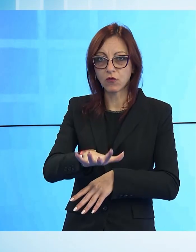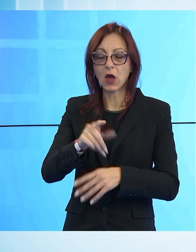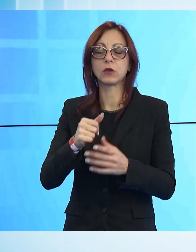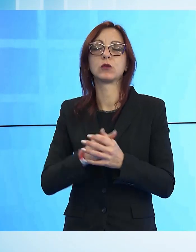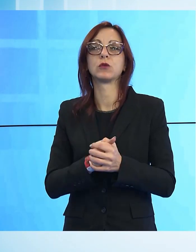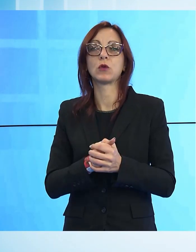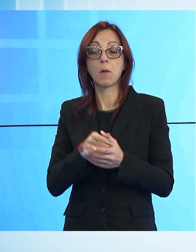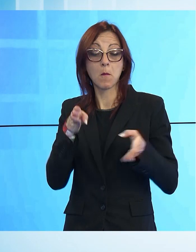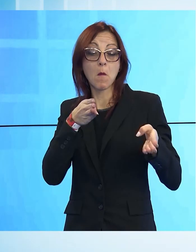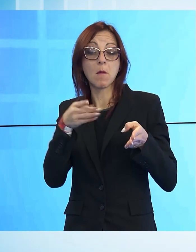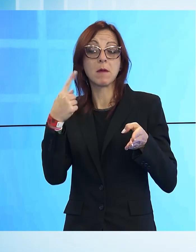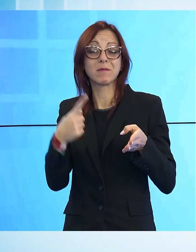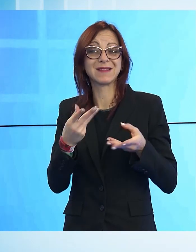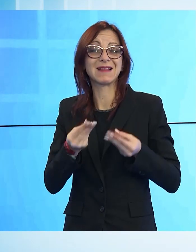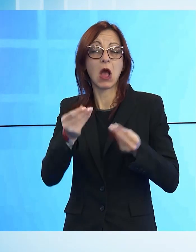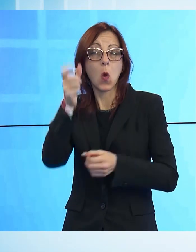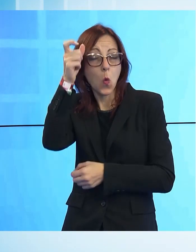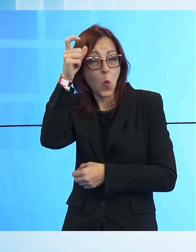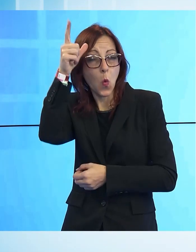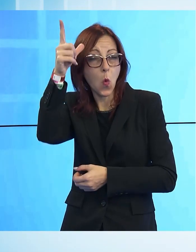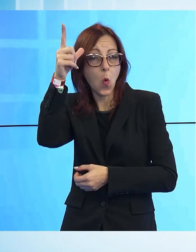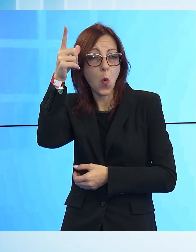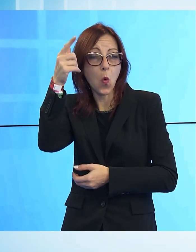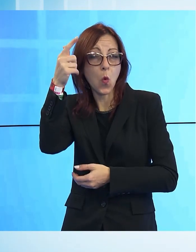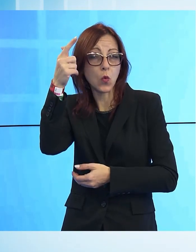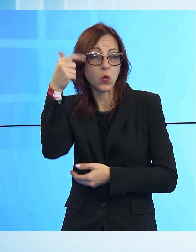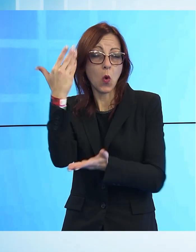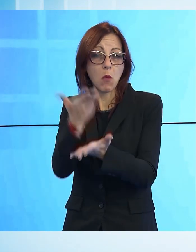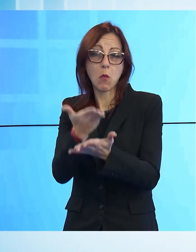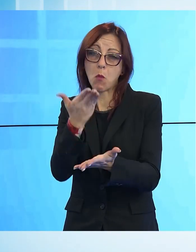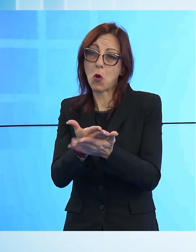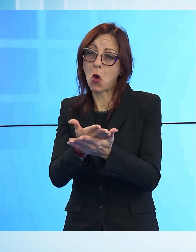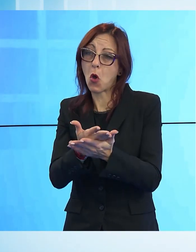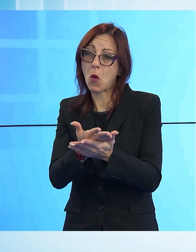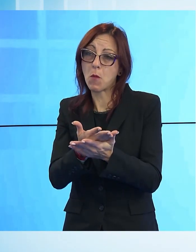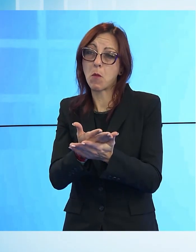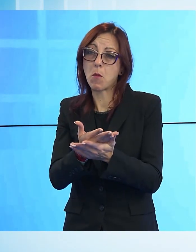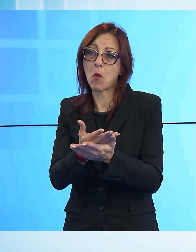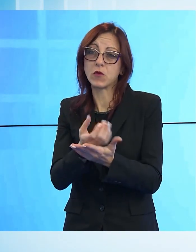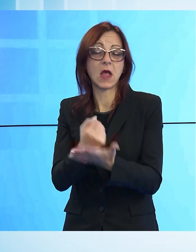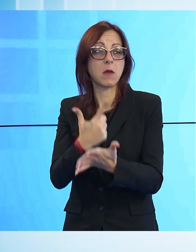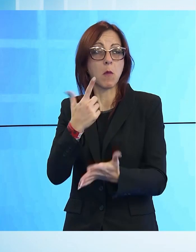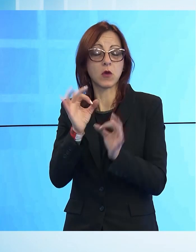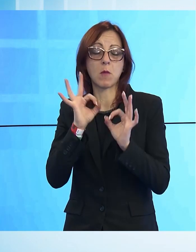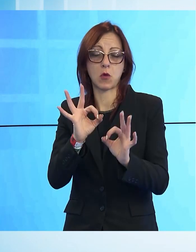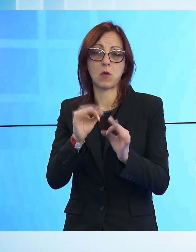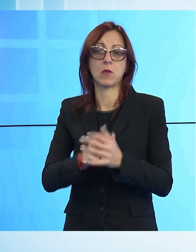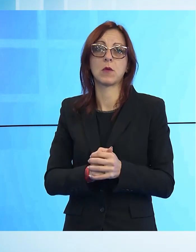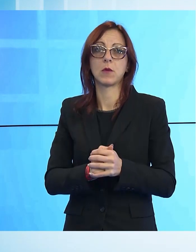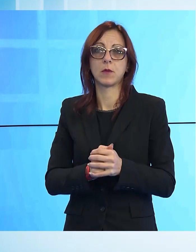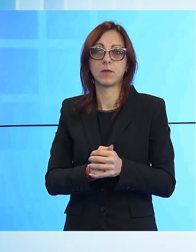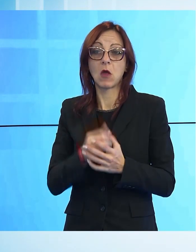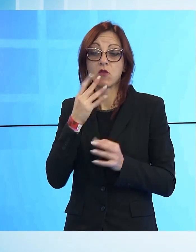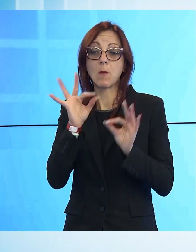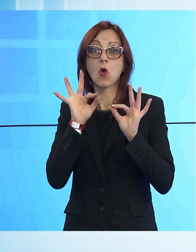hanno dato uno spessore culturale potente, profondo alla manifestazione stessa. Come deve essere, come vogliamo che sia, come